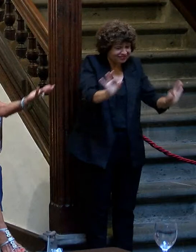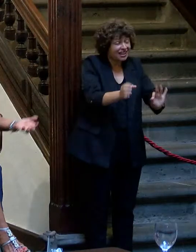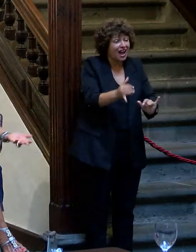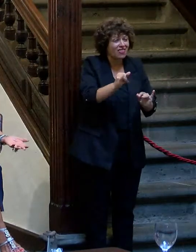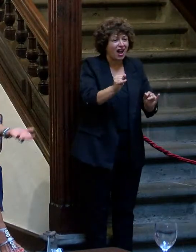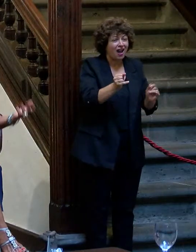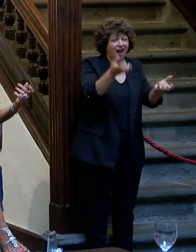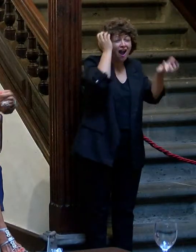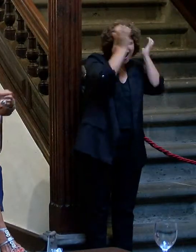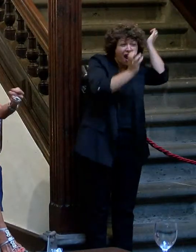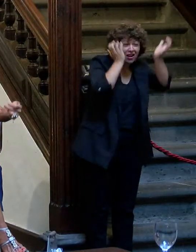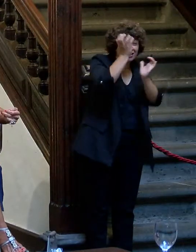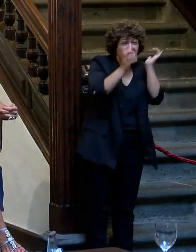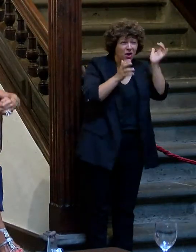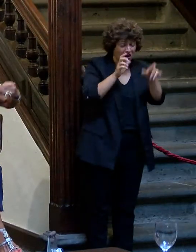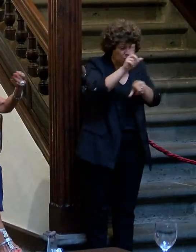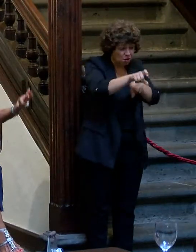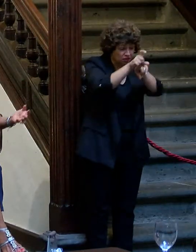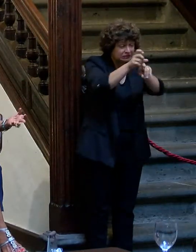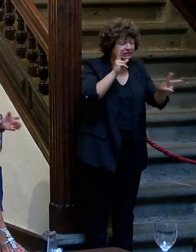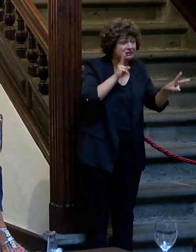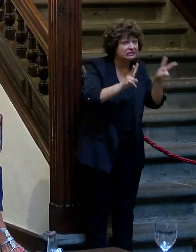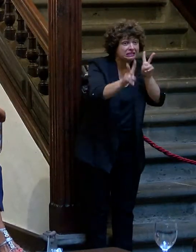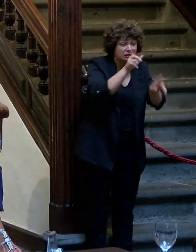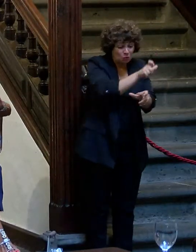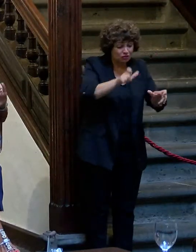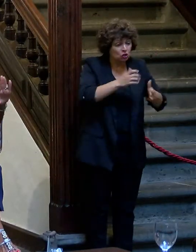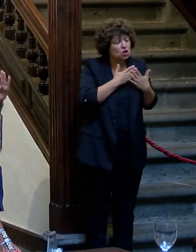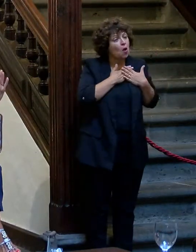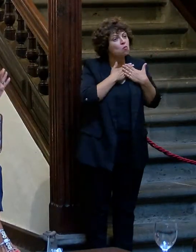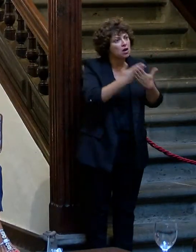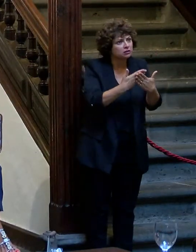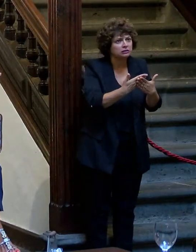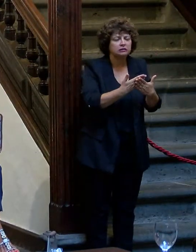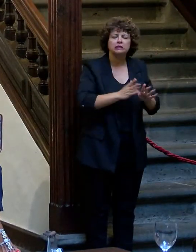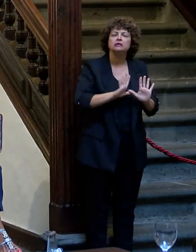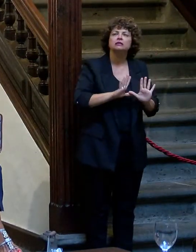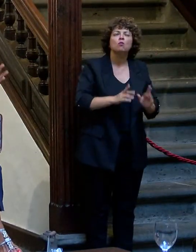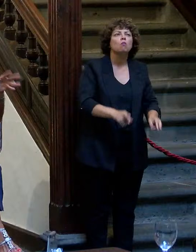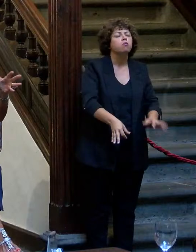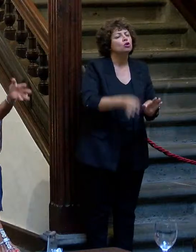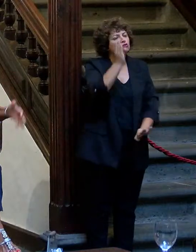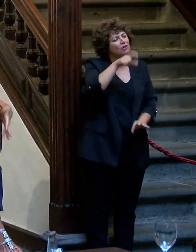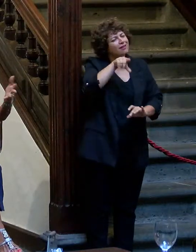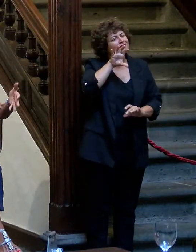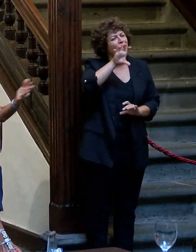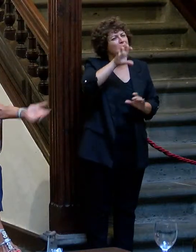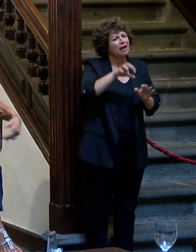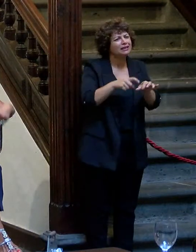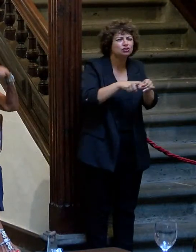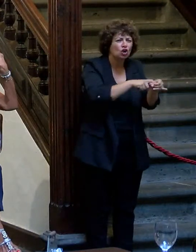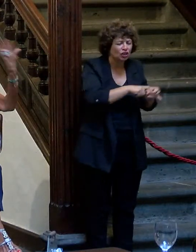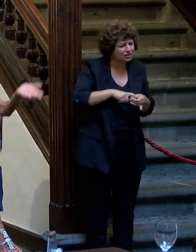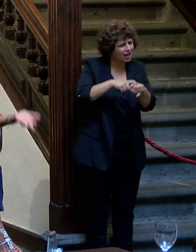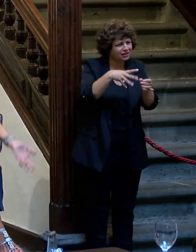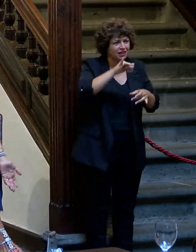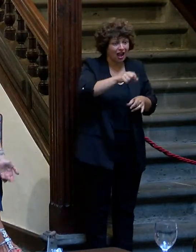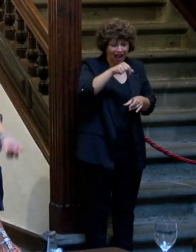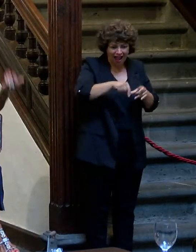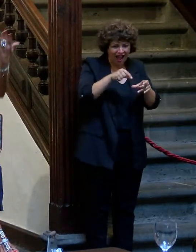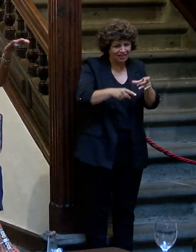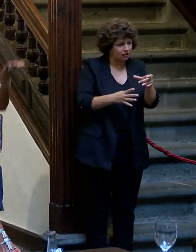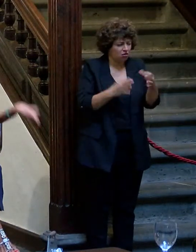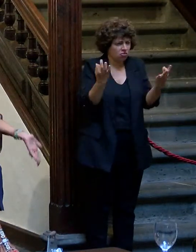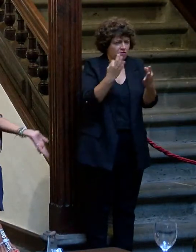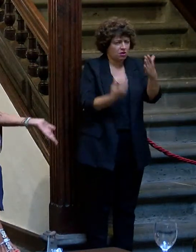cervatillos por el campo y tienen que llevar a la gente voluntaria, es que afortunadamente somos un país muy solidario, aquí se tuvo que parar porque no paraban de mandar cosas,